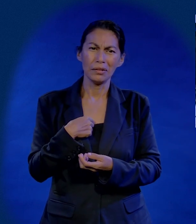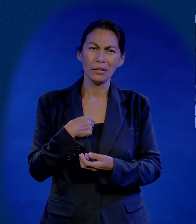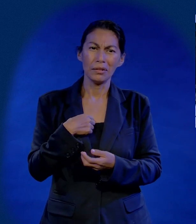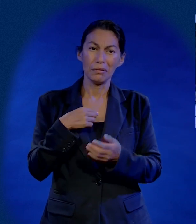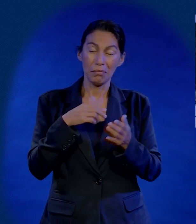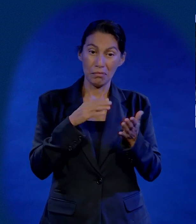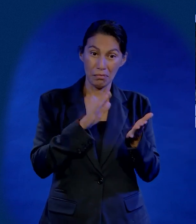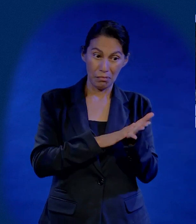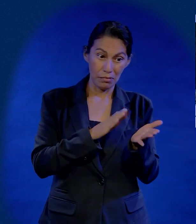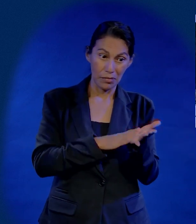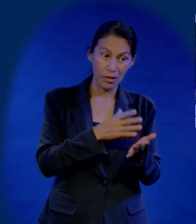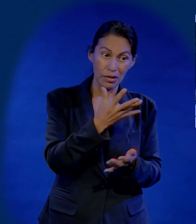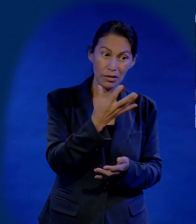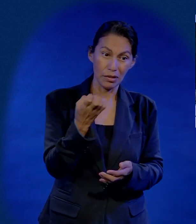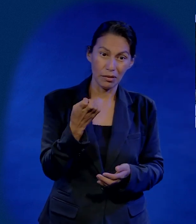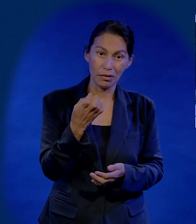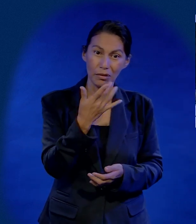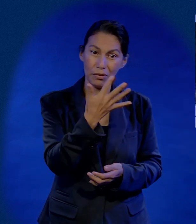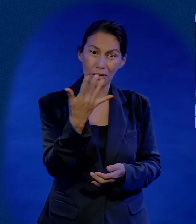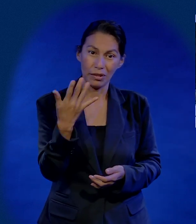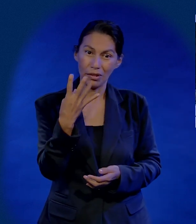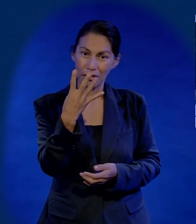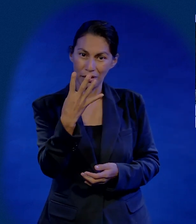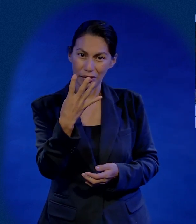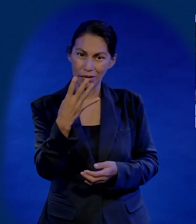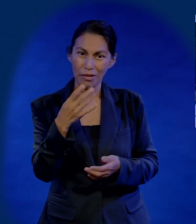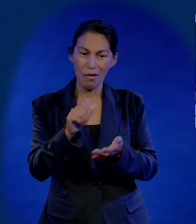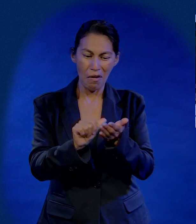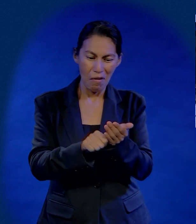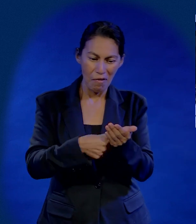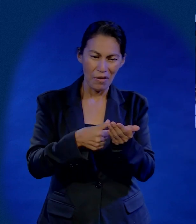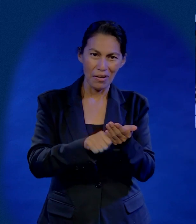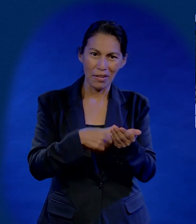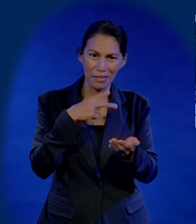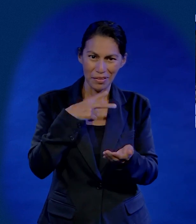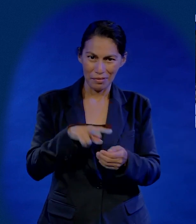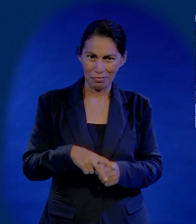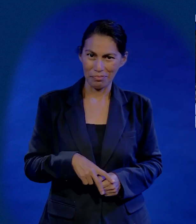lo puedo decir hasta de memoria. Página 54, El Aguacate. Luego se los vendo otro día.